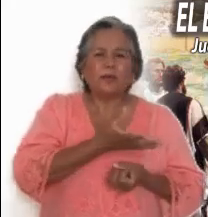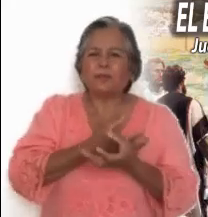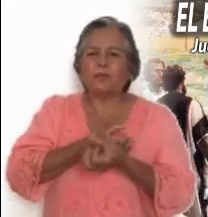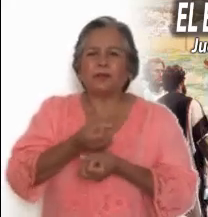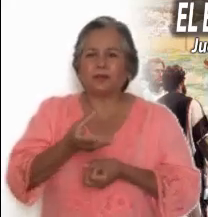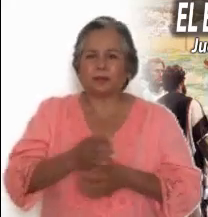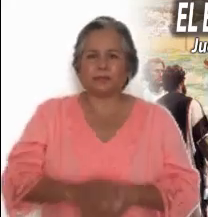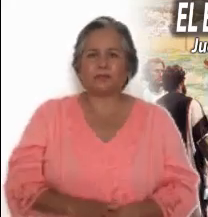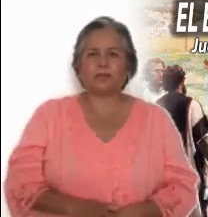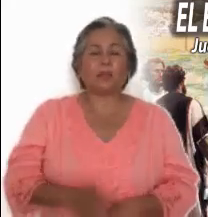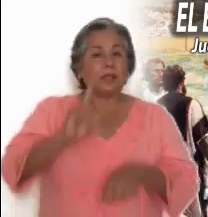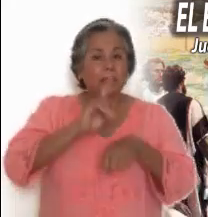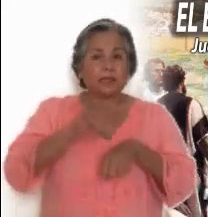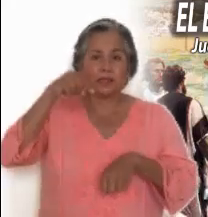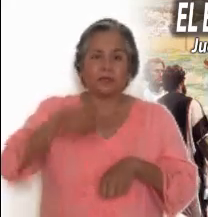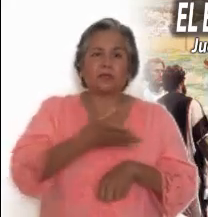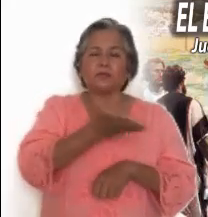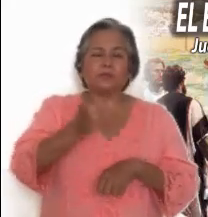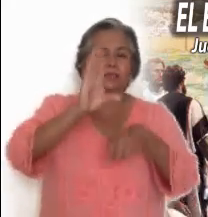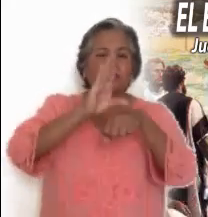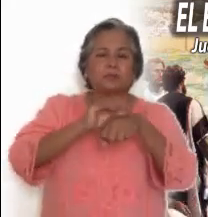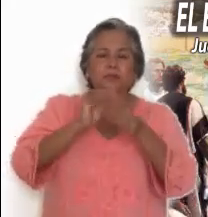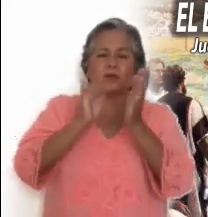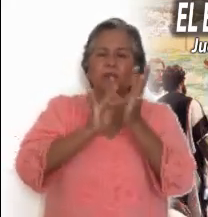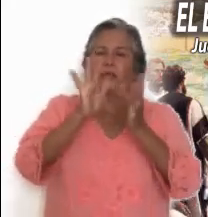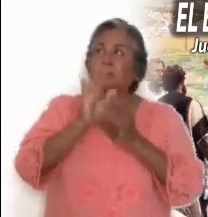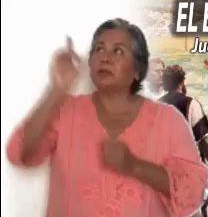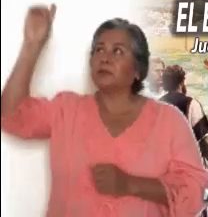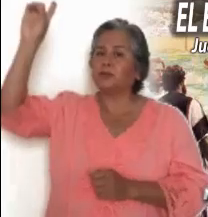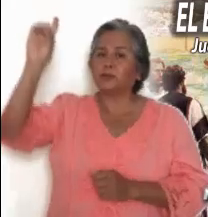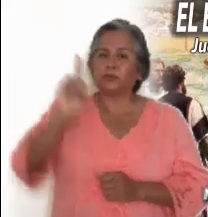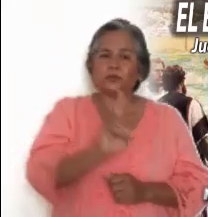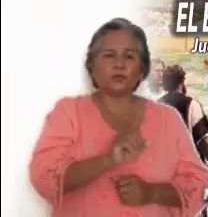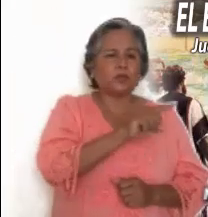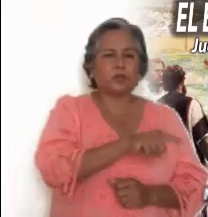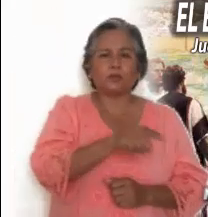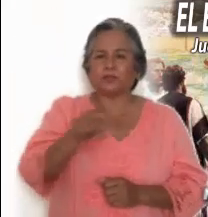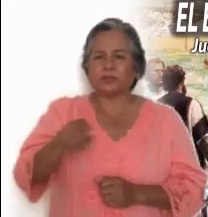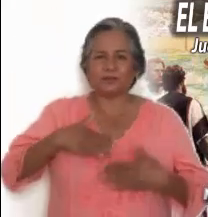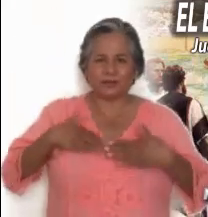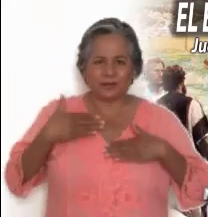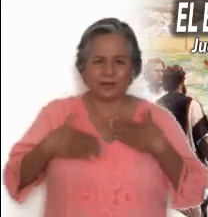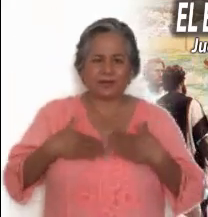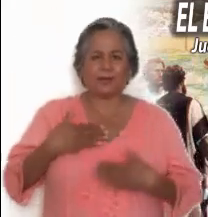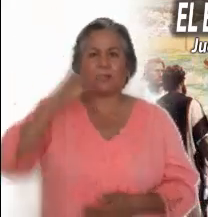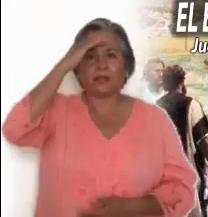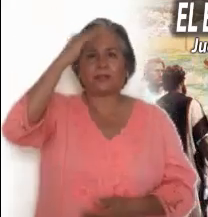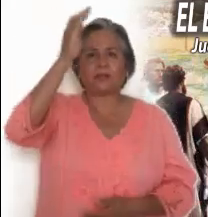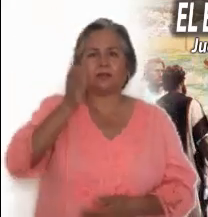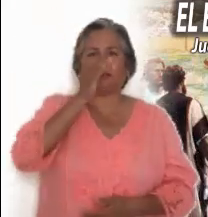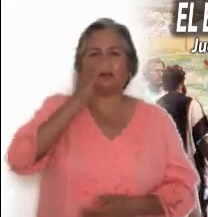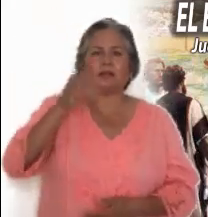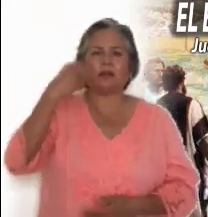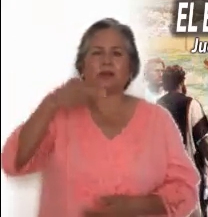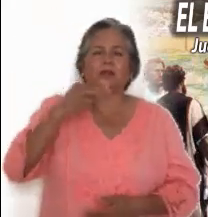te dejes invadir de la presencia de Jesús y la puedas transmitir con alegría. El